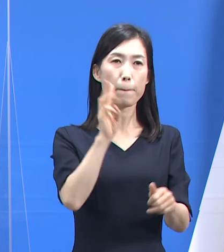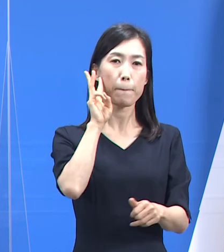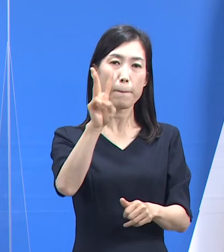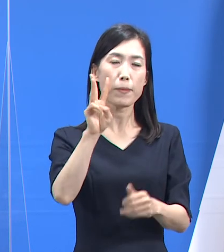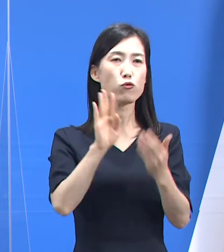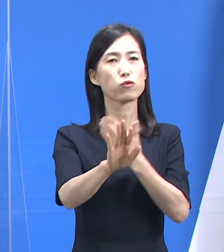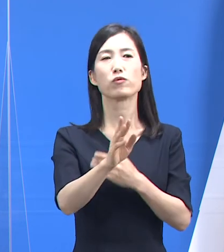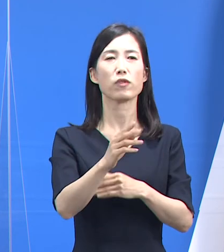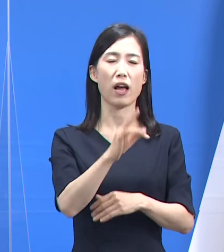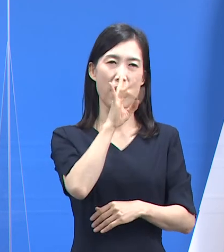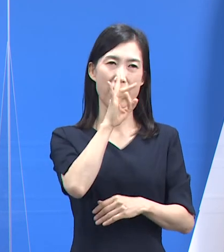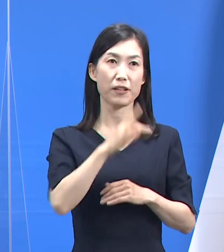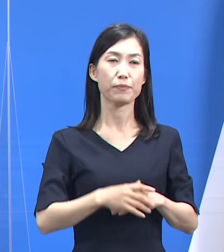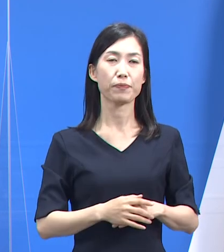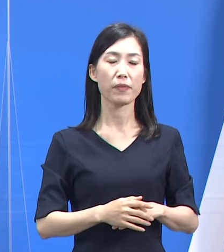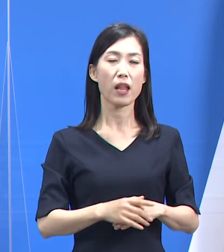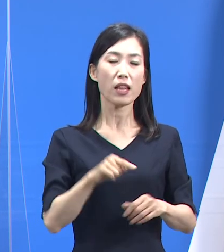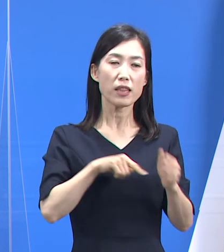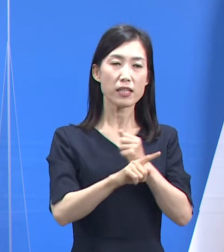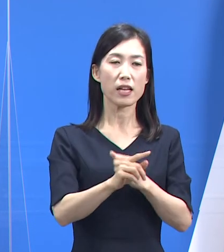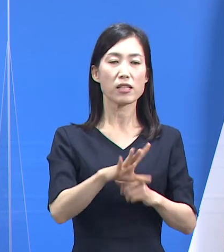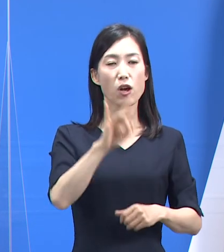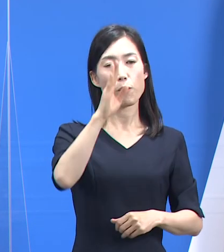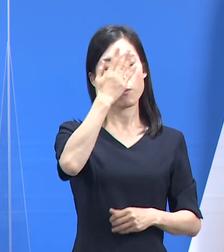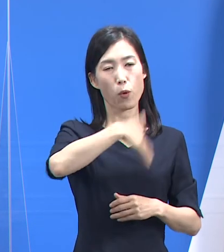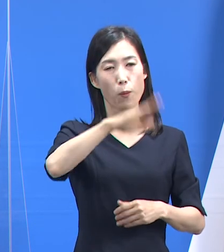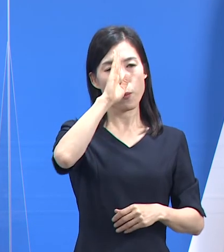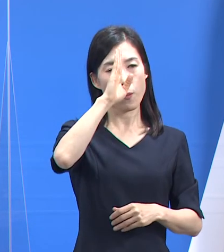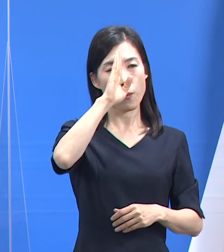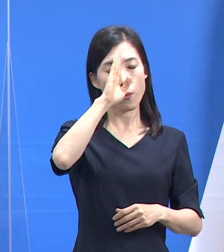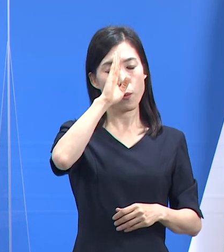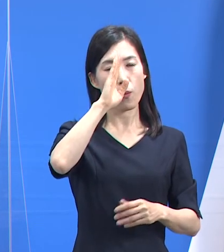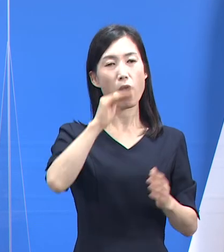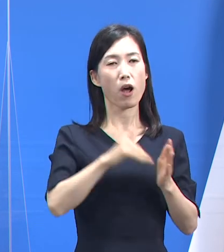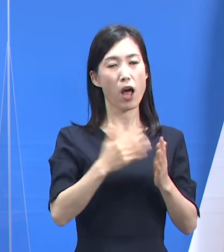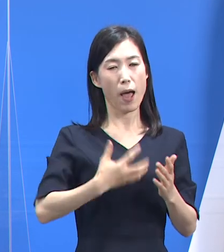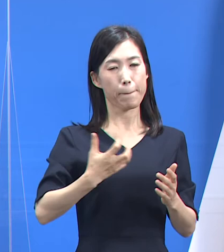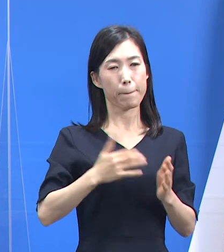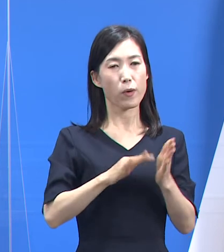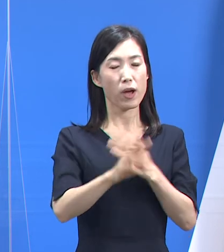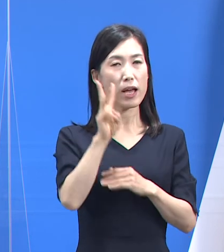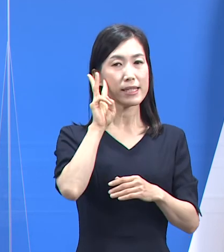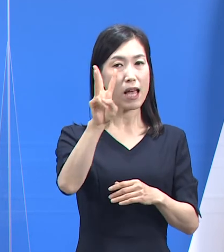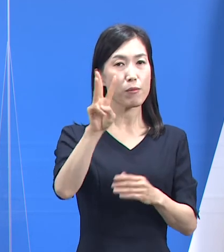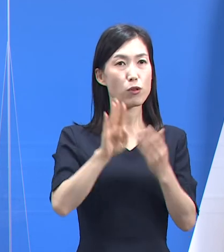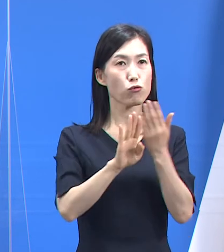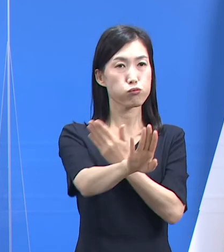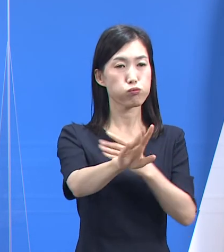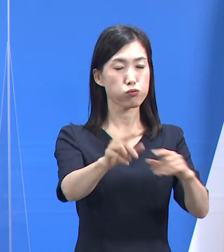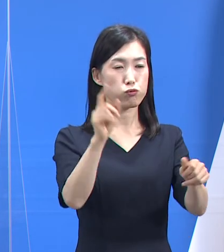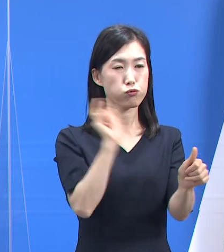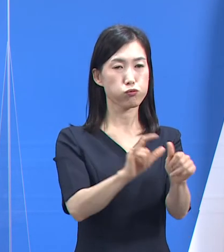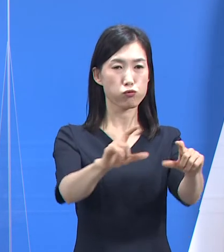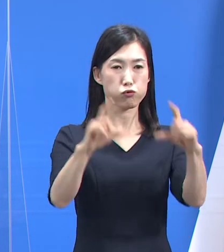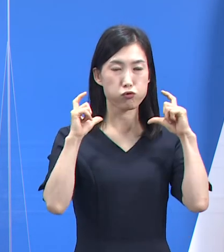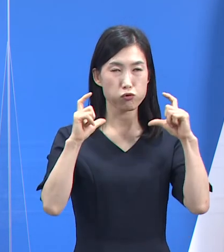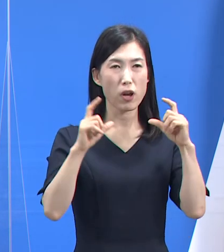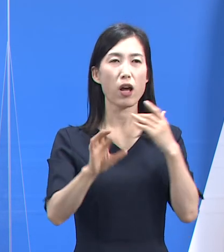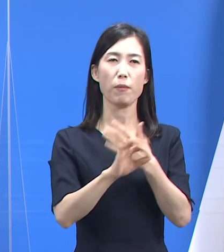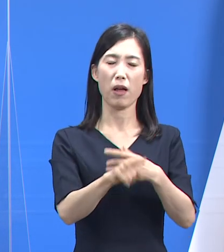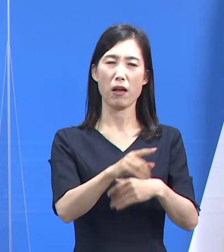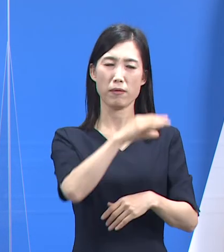처음 증상을 인지한 뒤 만 3일 이후에 진단을 받았다면 바람직하지 못한 것으로 상정한